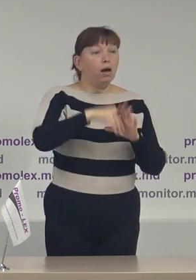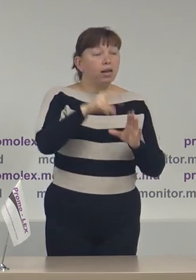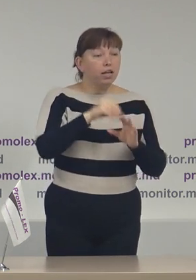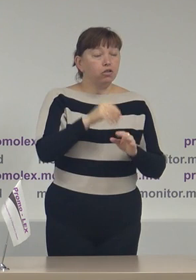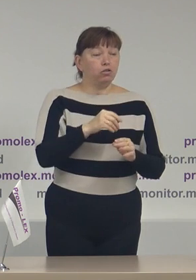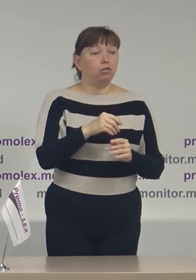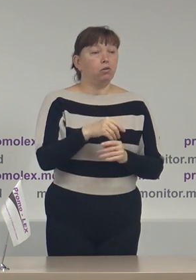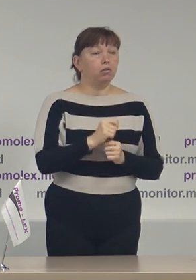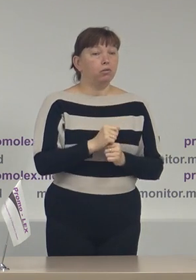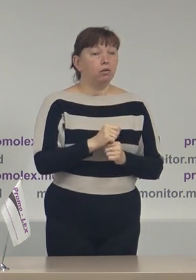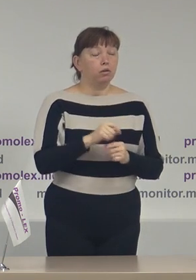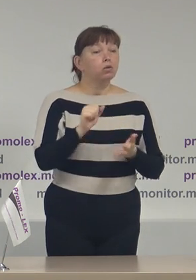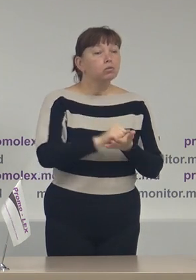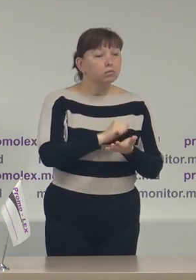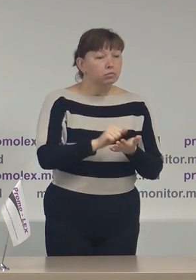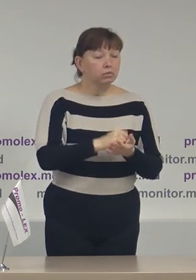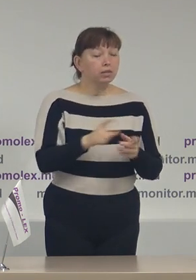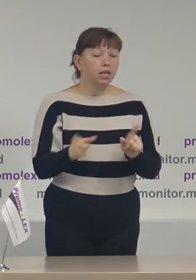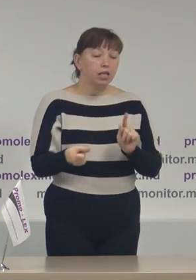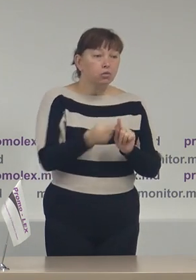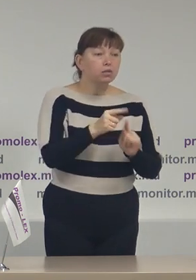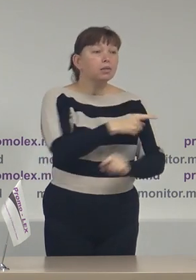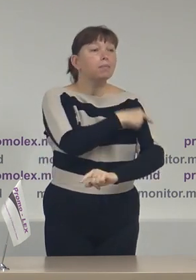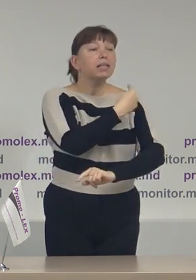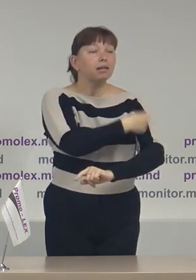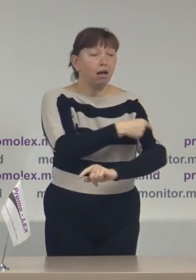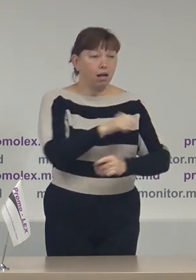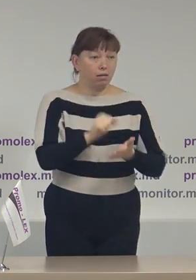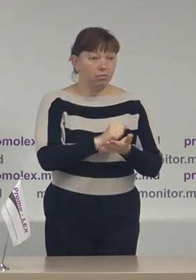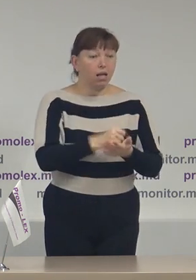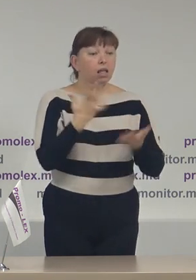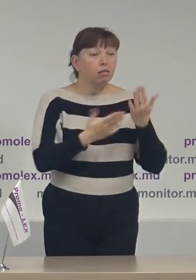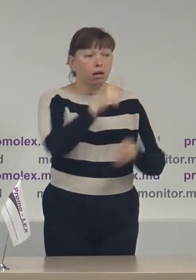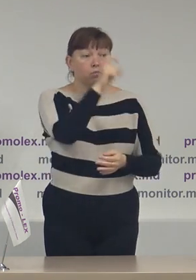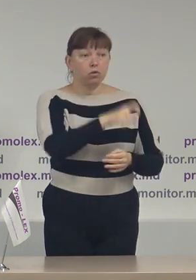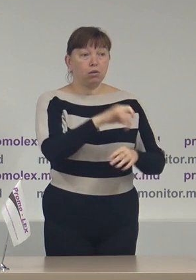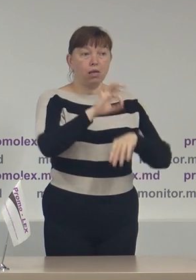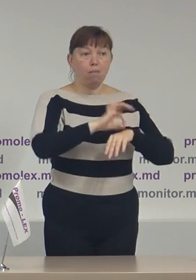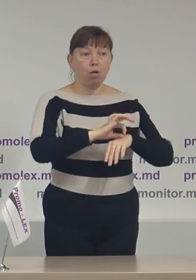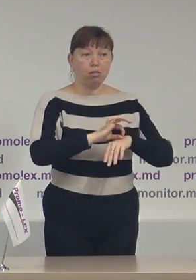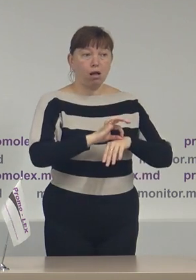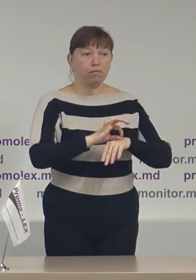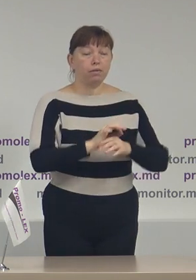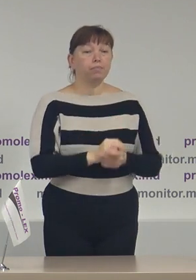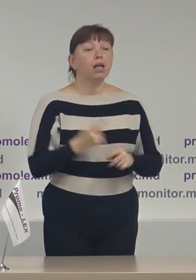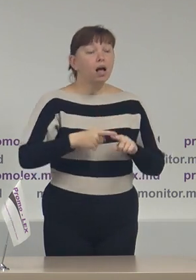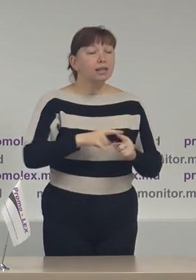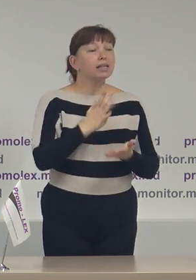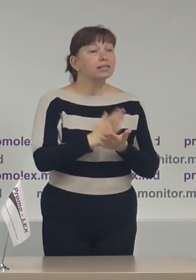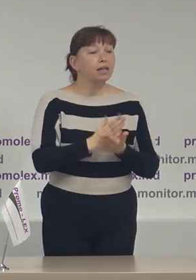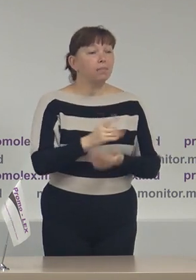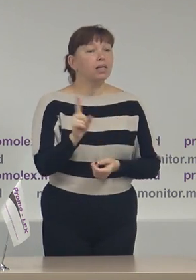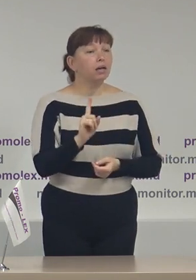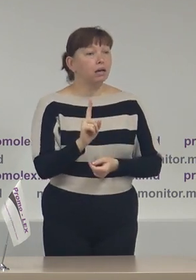acelor declarații însoțite de certificate medicale în cazul în care persoana este bolnavă. Asta înseamnă că